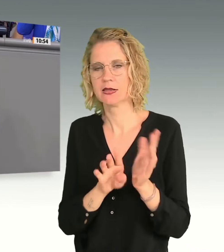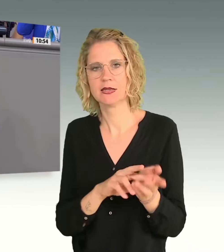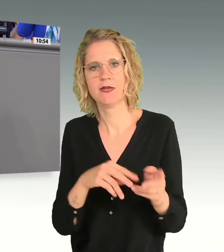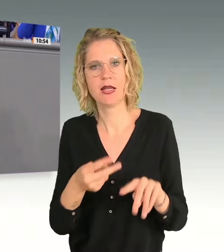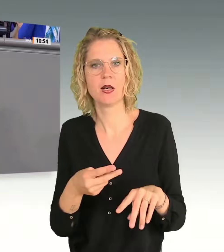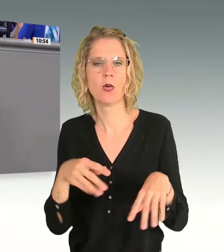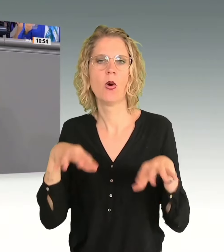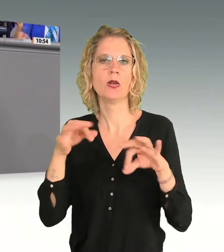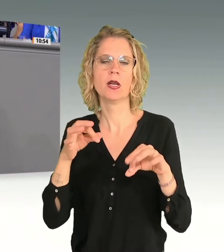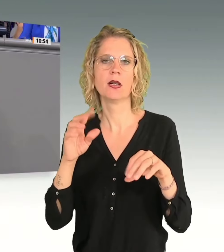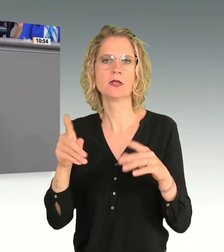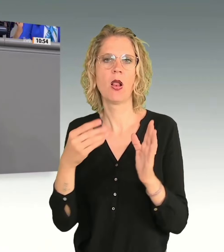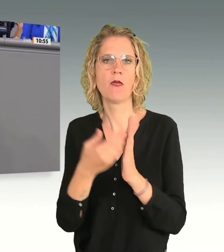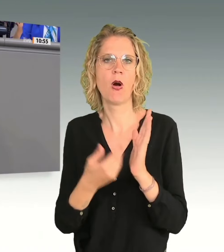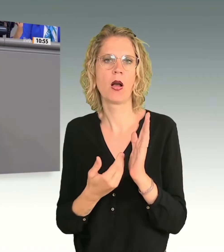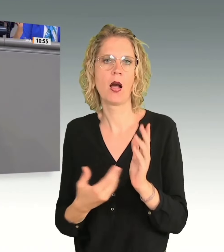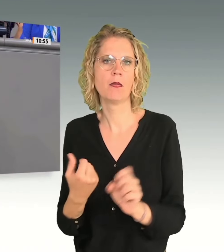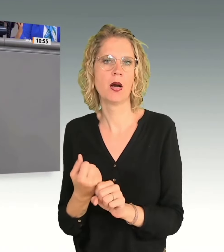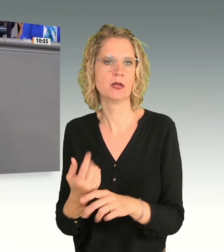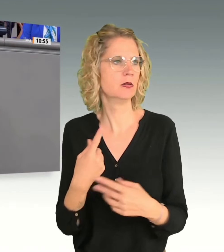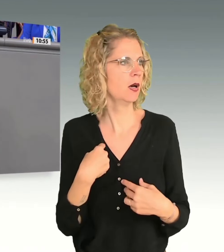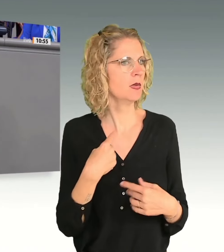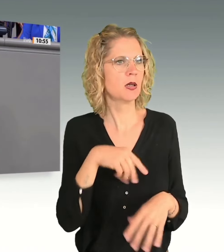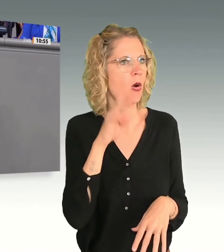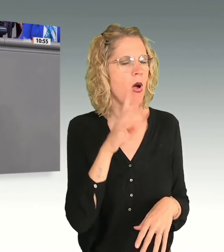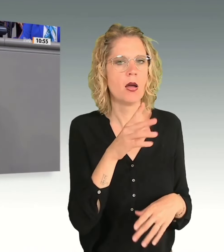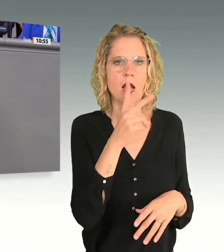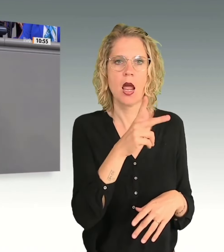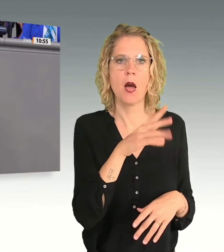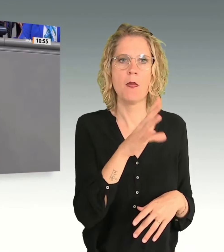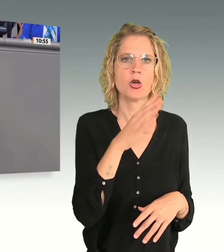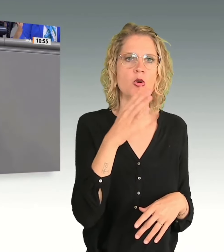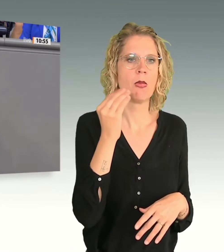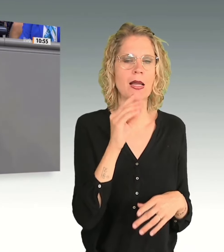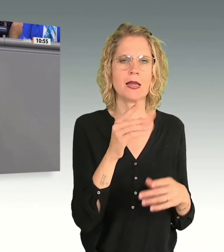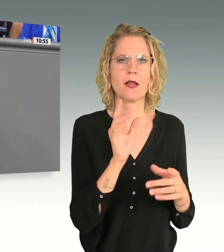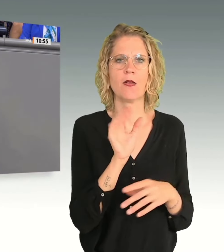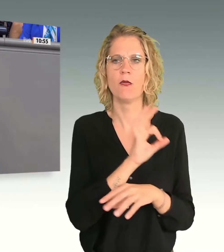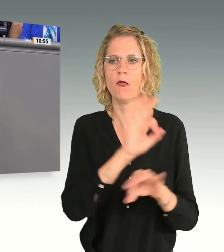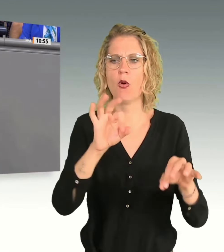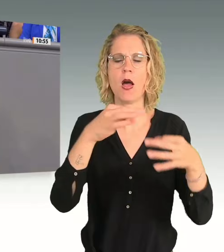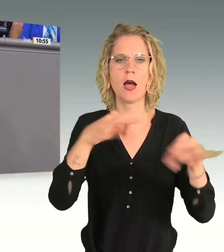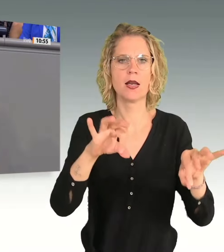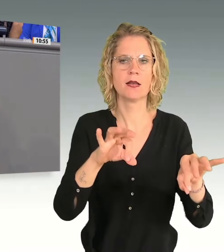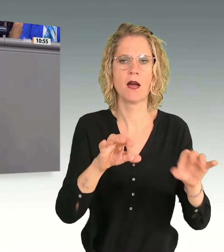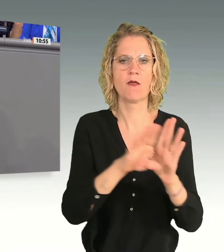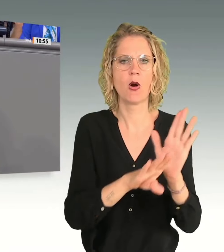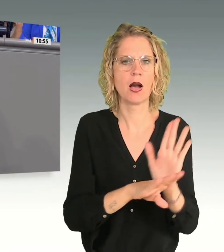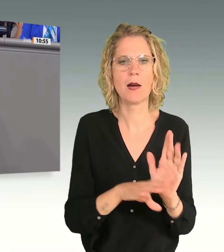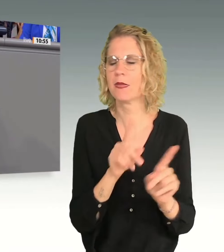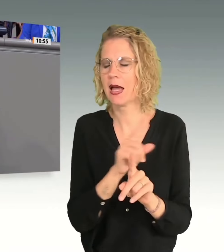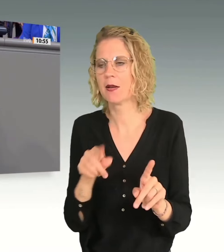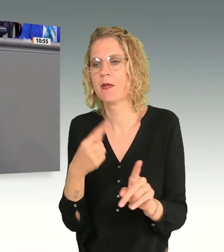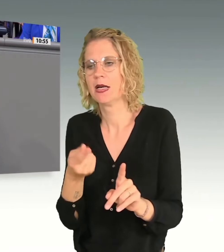Vorgaben machen. Ich habe das noch nicht gehört, dass Herr Buschmann den Richtern Vorgaben gemacht hat. Er hat aber mal darüber geredet, dass der Strafrahmen